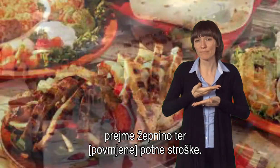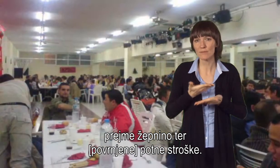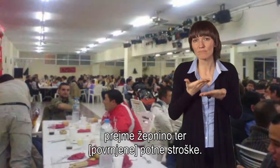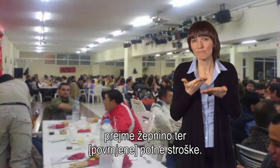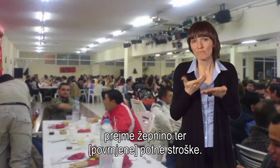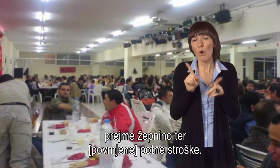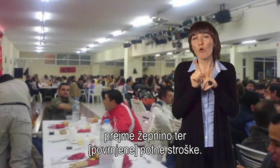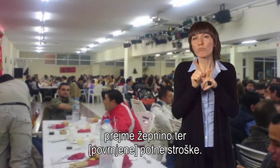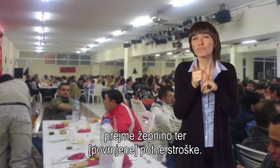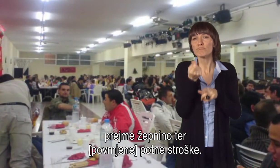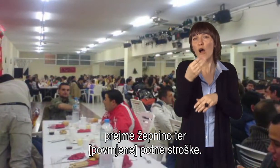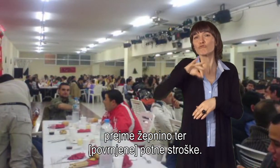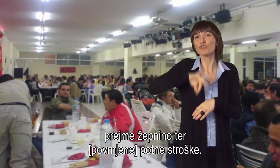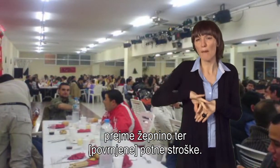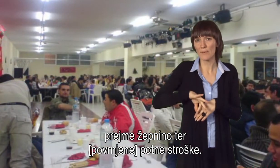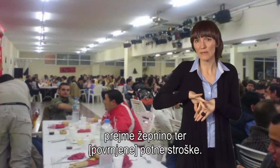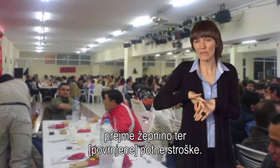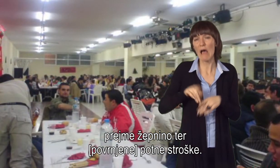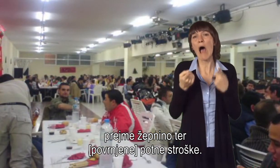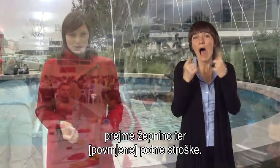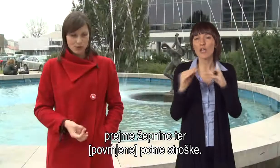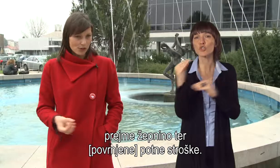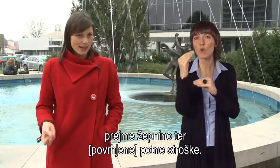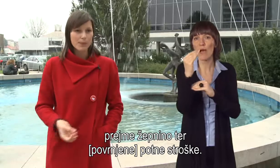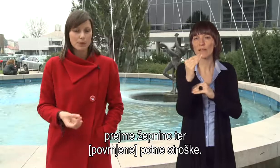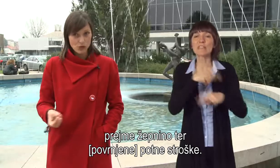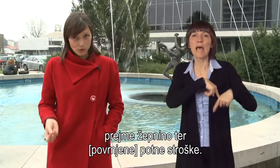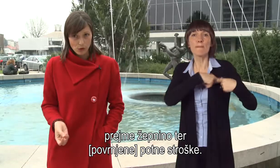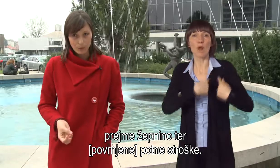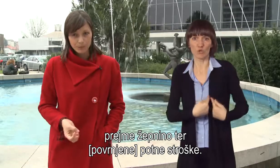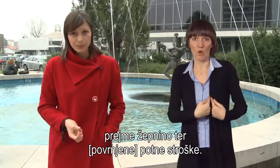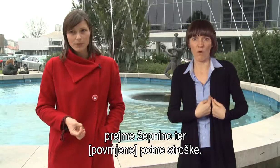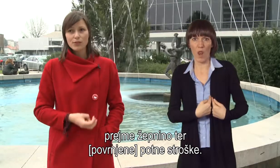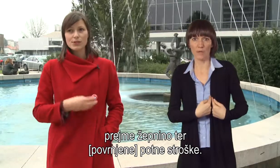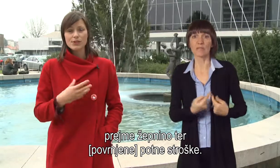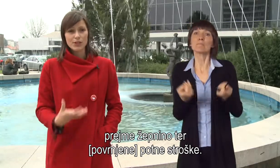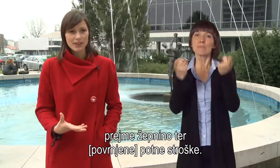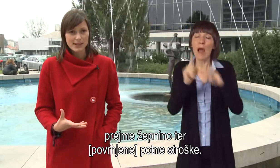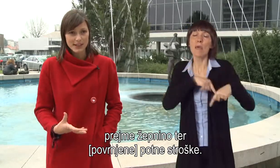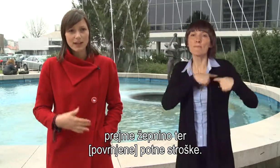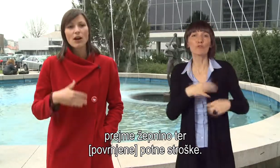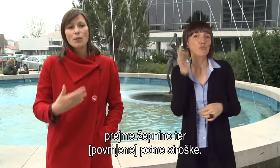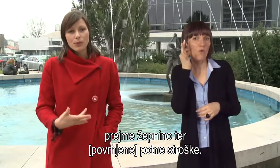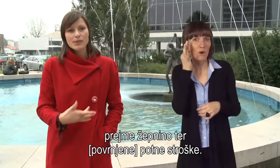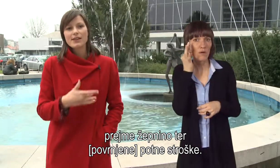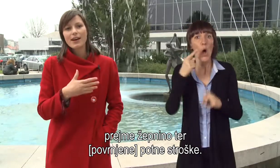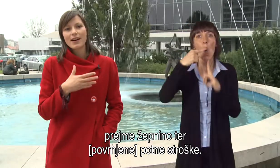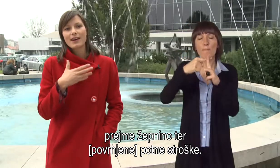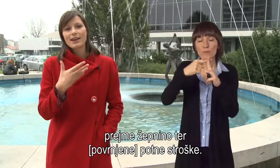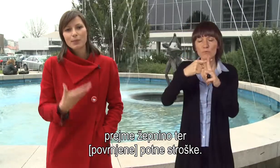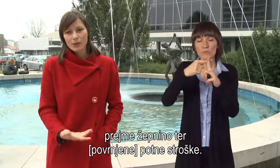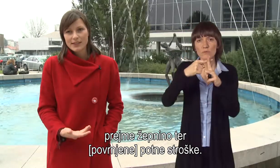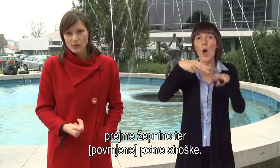imenovanega, tako imenovanje žepnine, dodatek za prostovolca ali pa prostovolko. To so osnovne zadeve, plus